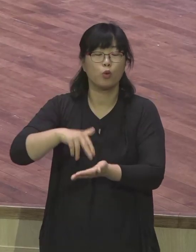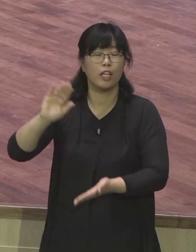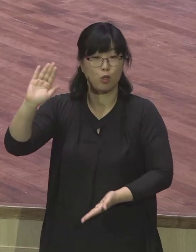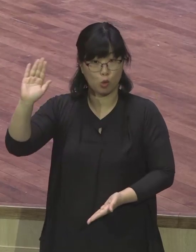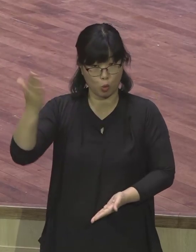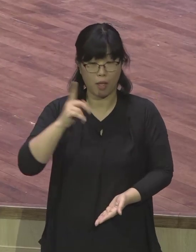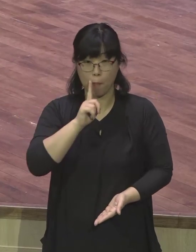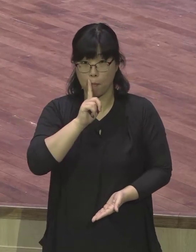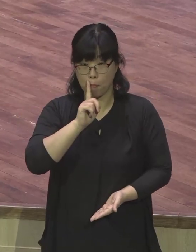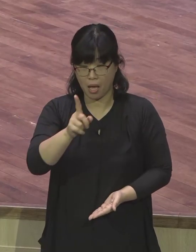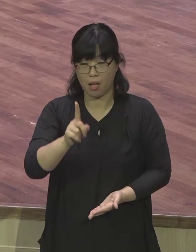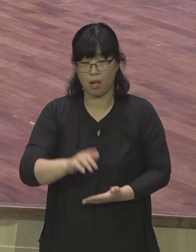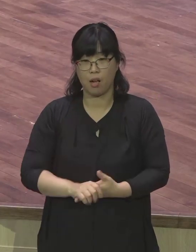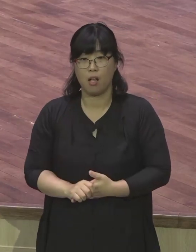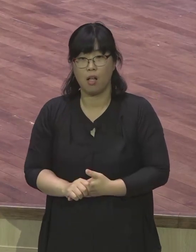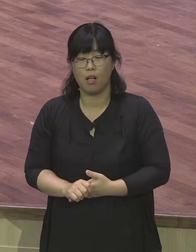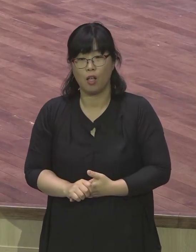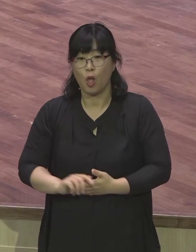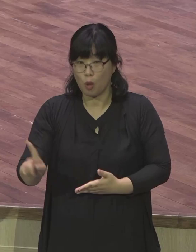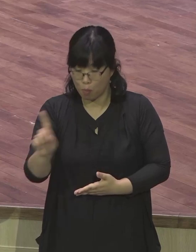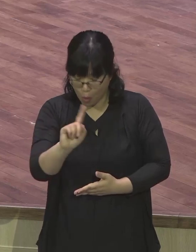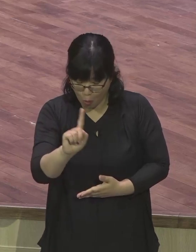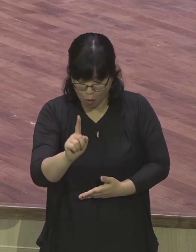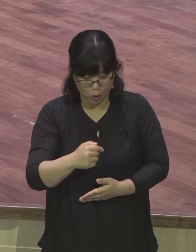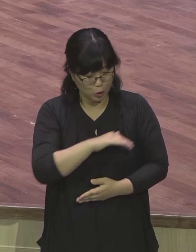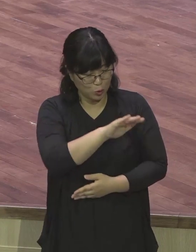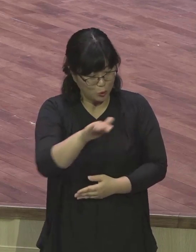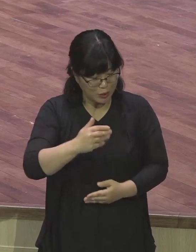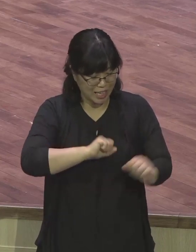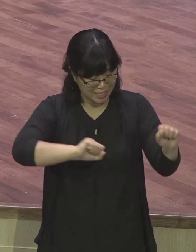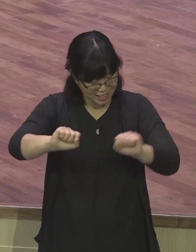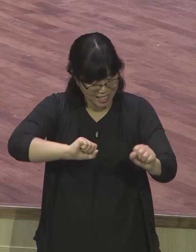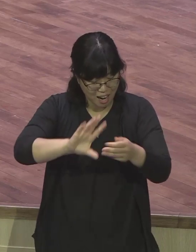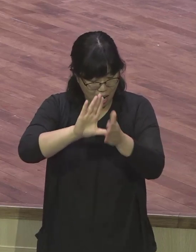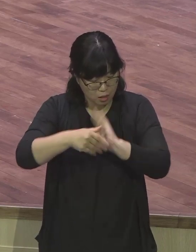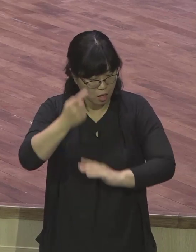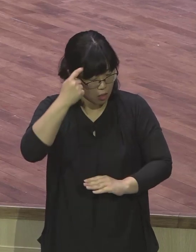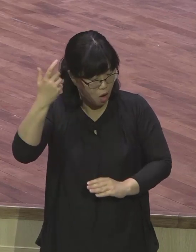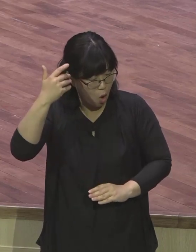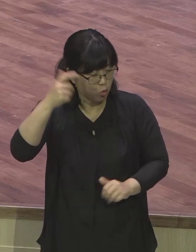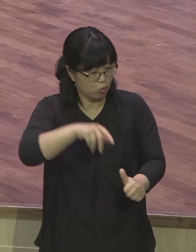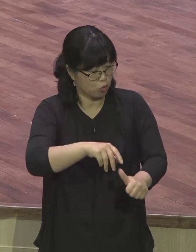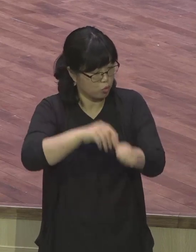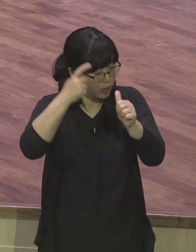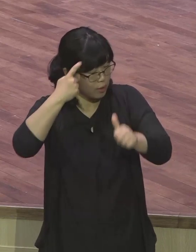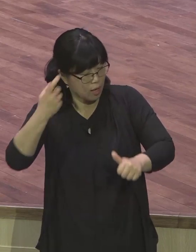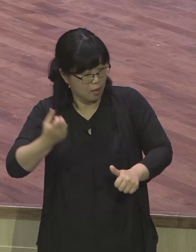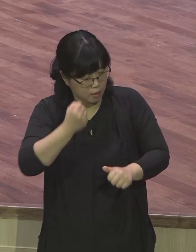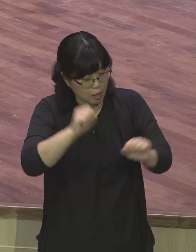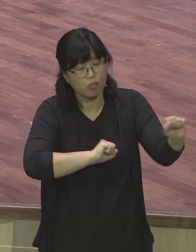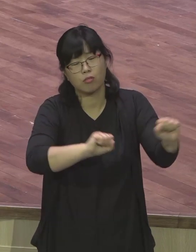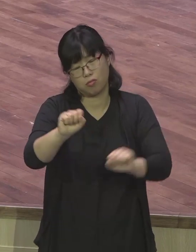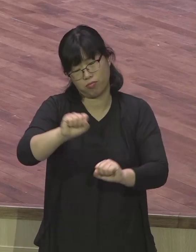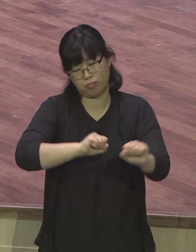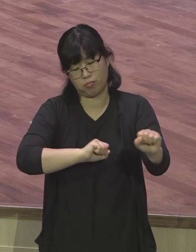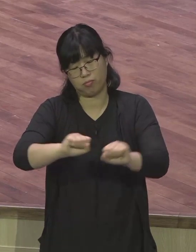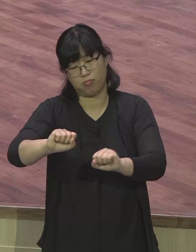있다는 의미인 것입니다 또 이방인에게 복음을 전하는 것은 성교를 말하는 것입니다 바울은 그